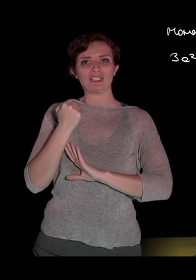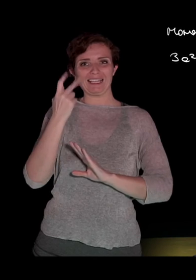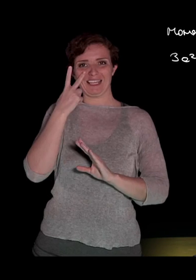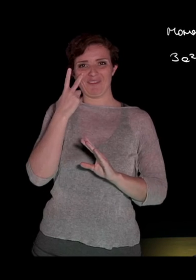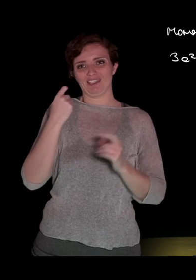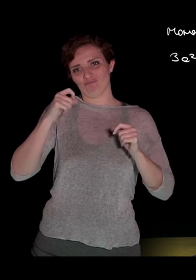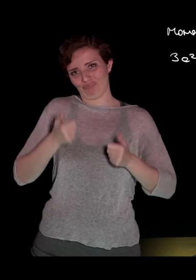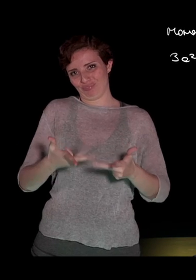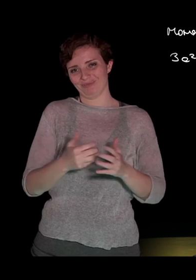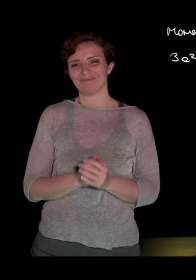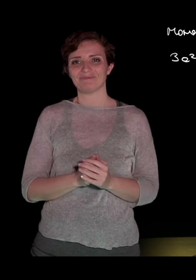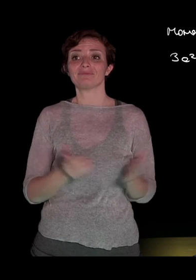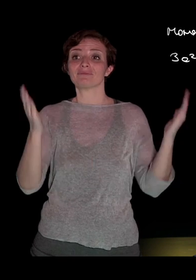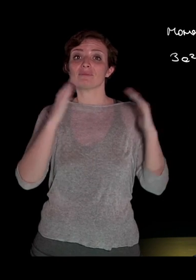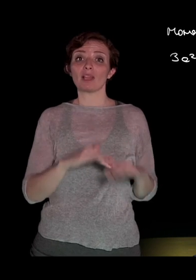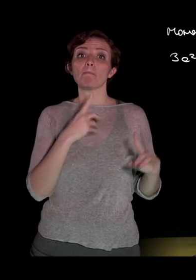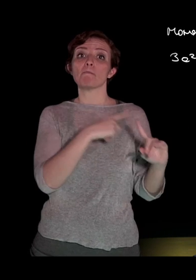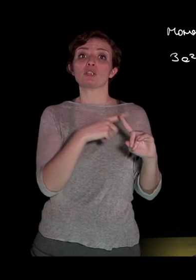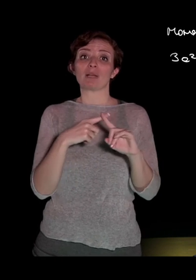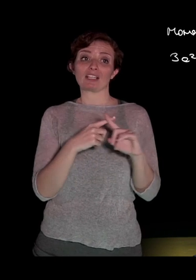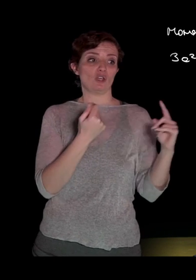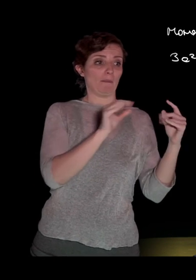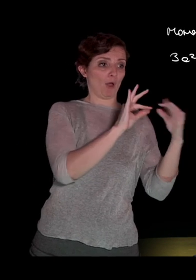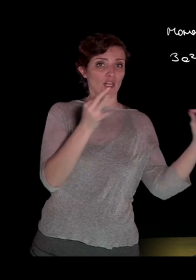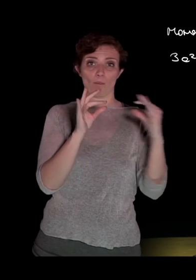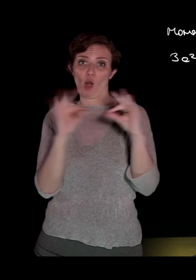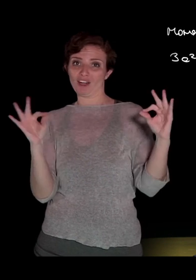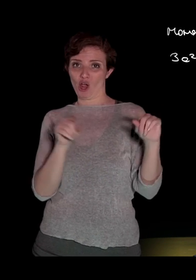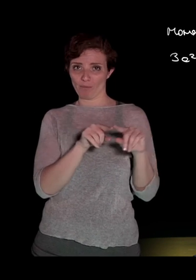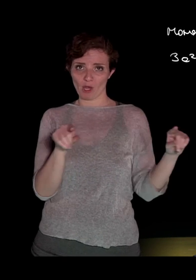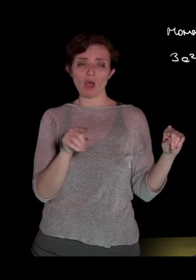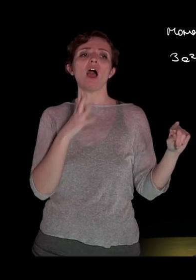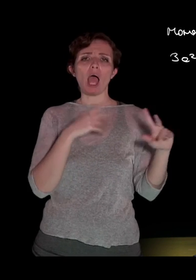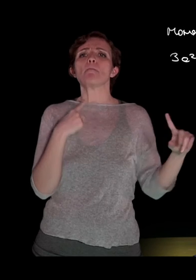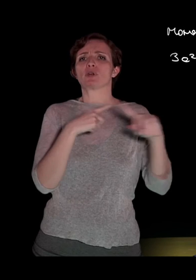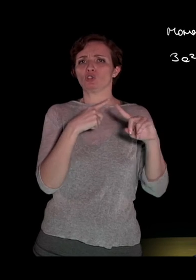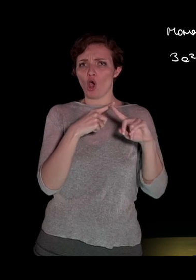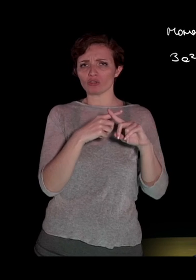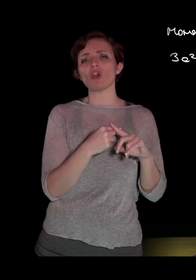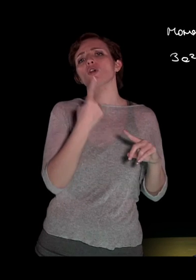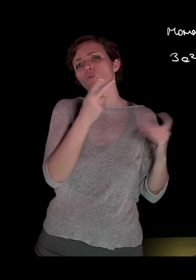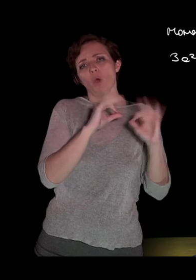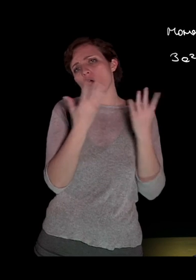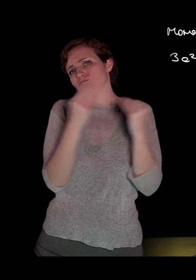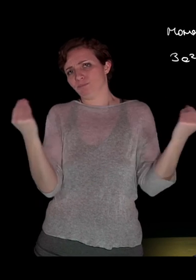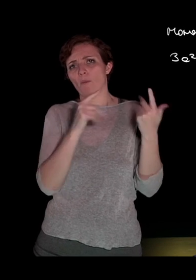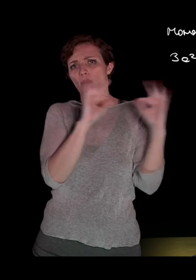volte richiamato. Infine, moltiplicazione di due polinomi, che cos'è? È il prodotto di due o più polinomi, nel caso in cui siano presenti nella